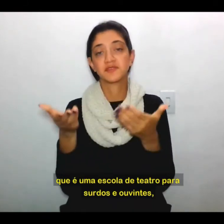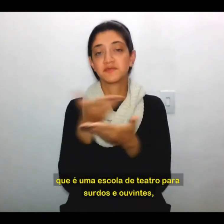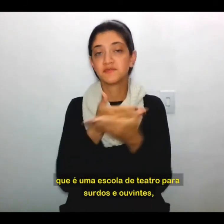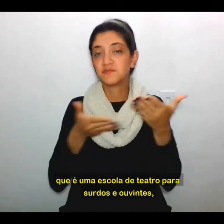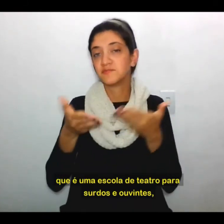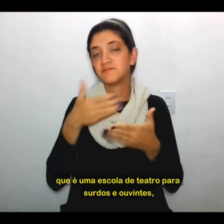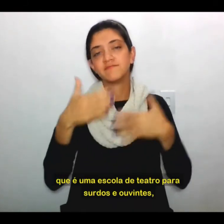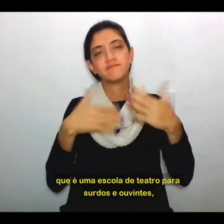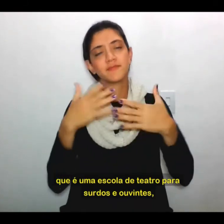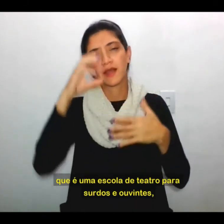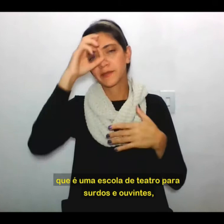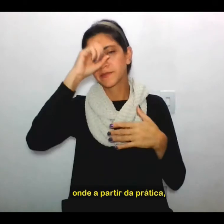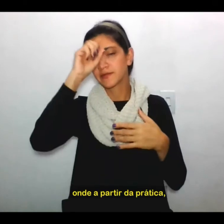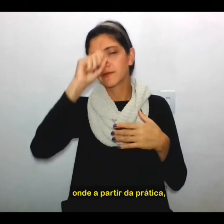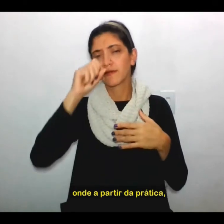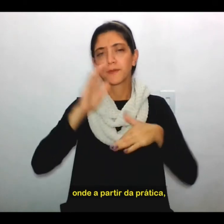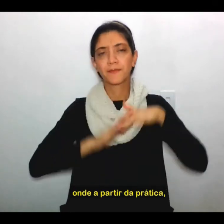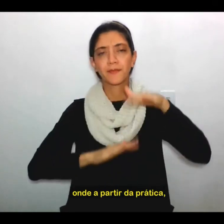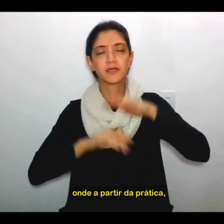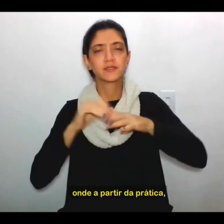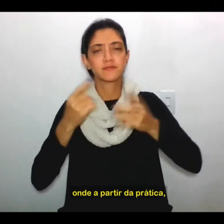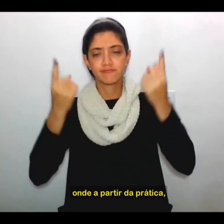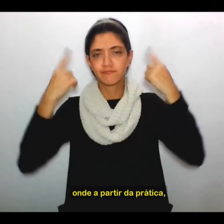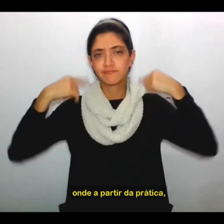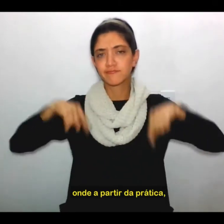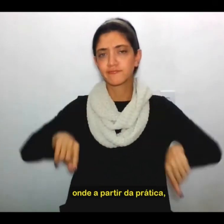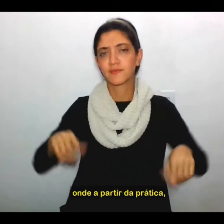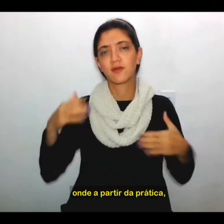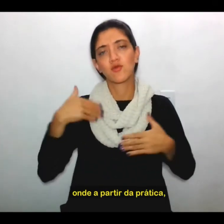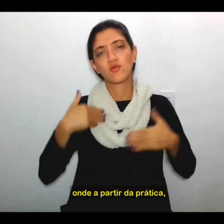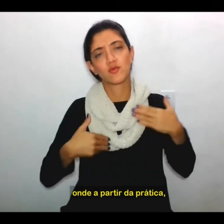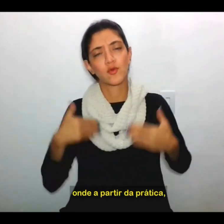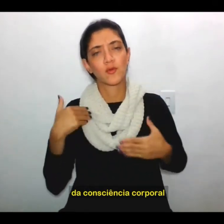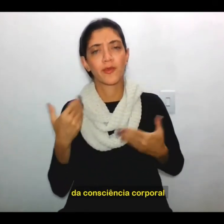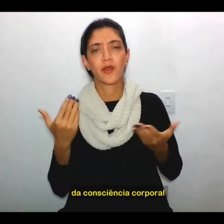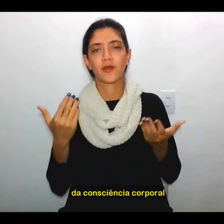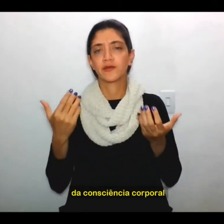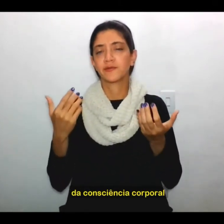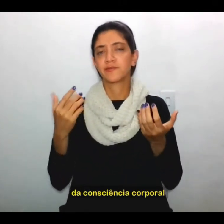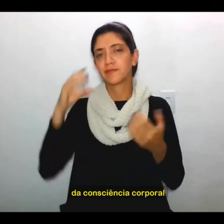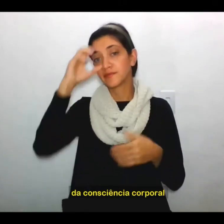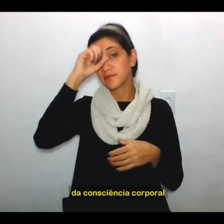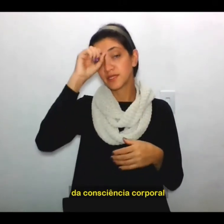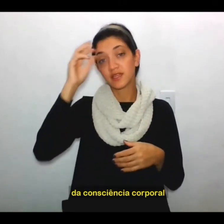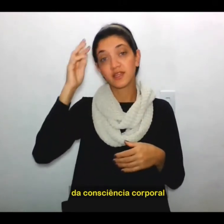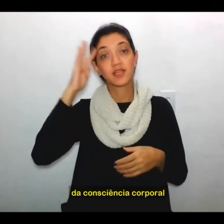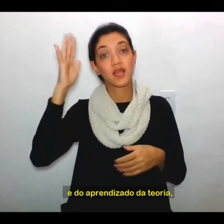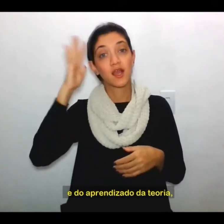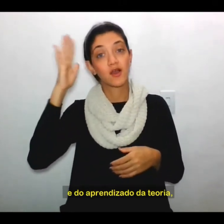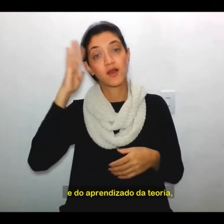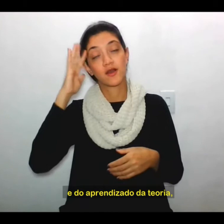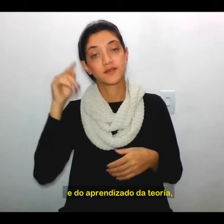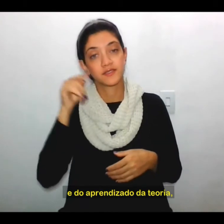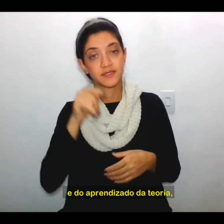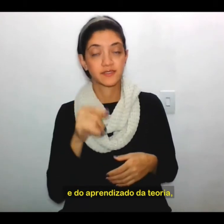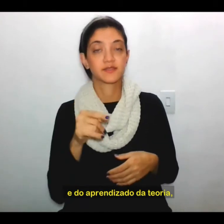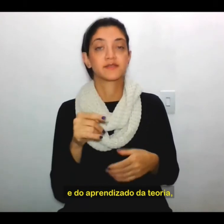surdos e ouvintes, onde, a partir da prática, da consciência corporal e do aprendizado da